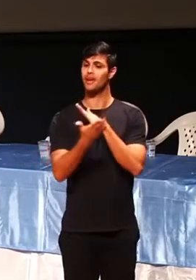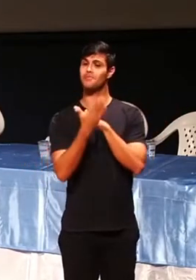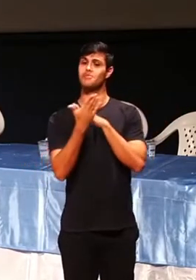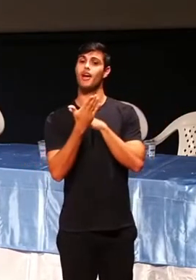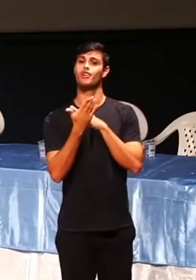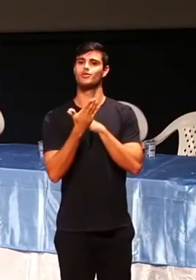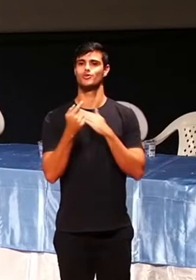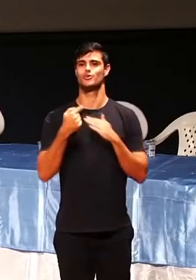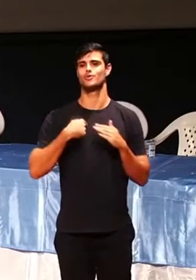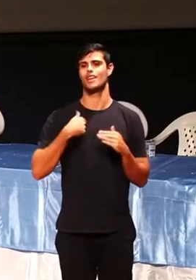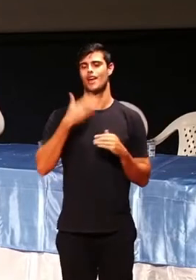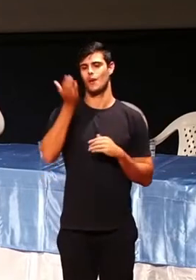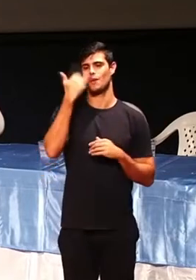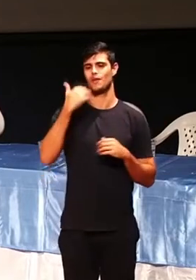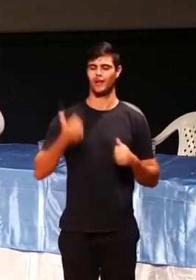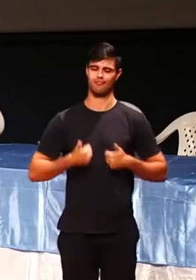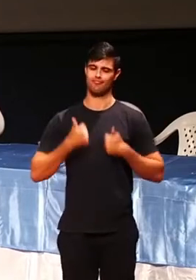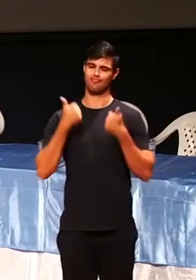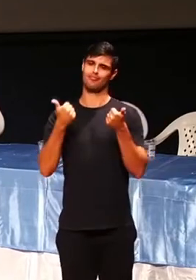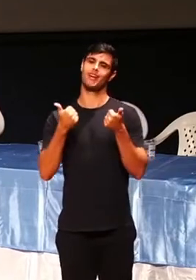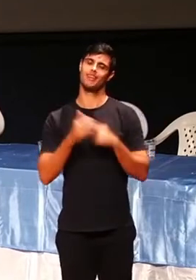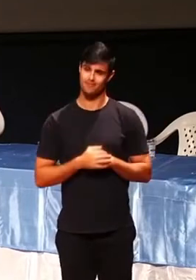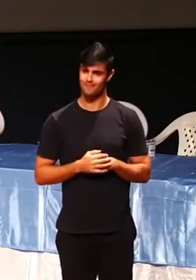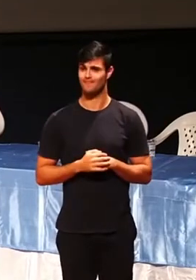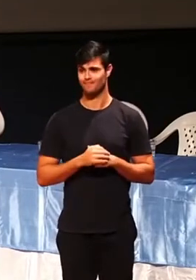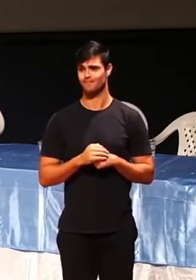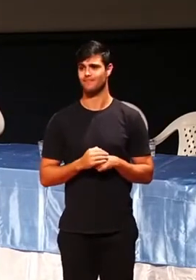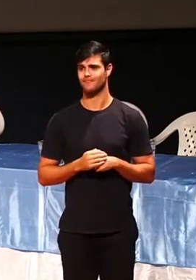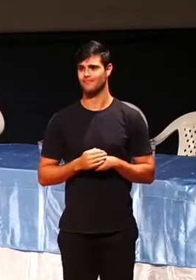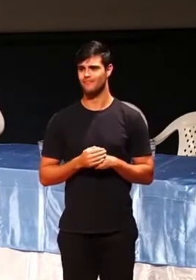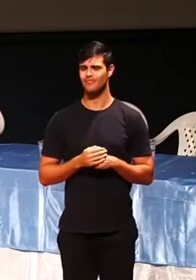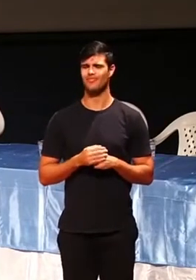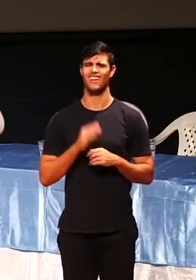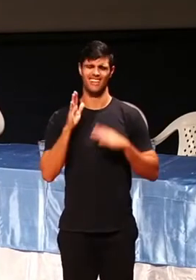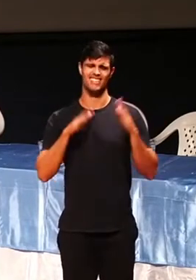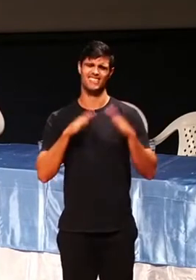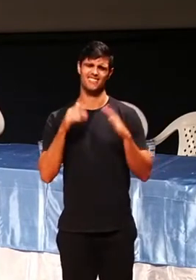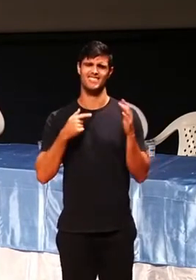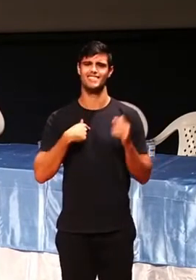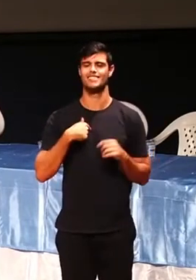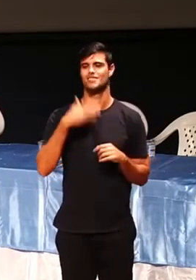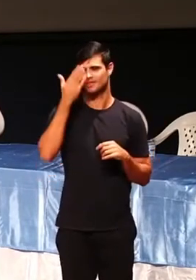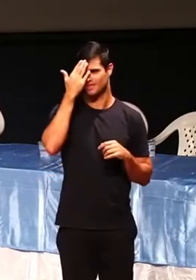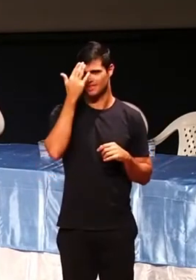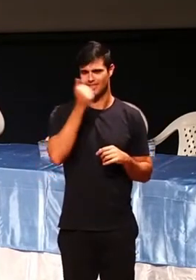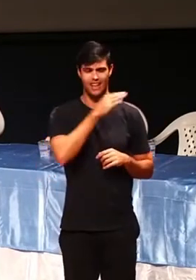na cozinha. É muito mais fácil. Abre a geladeira, e garrafinha de coca abre lá.